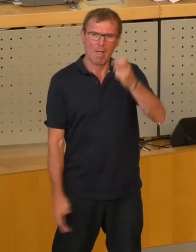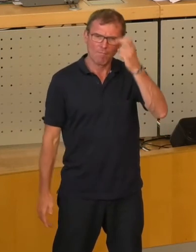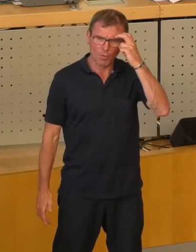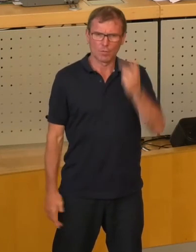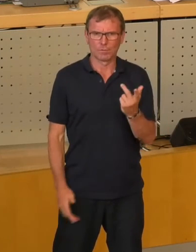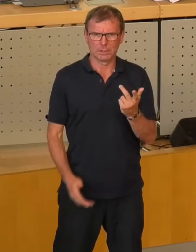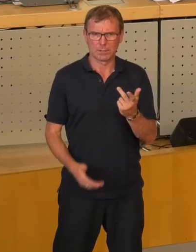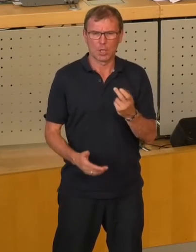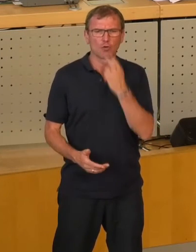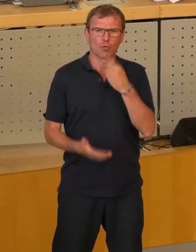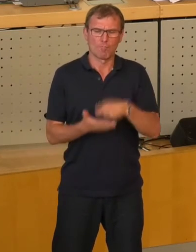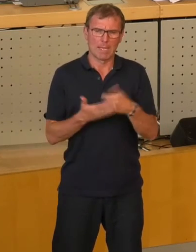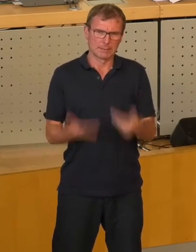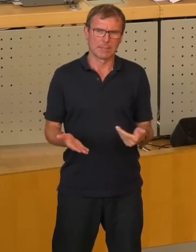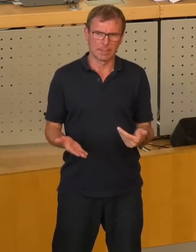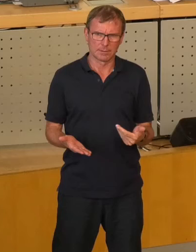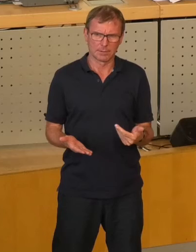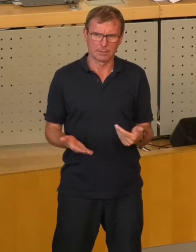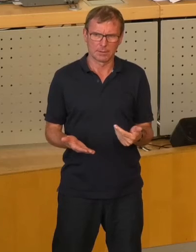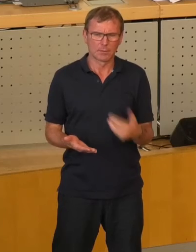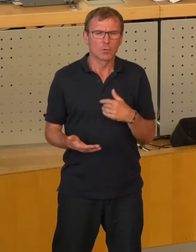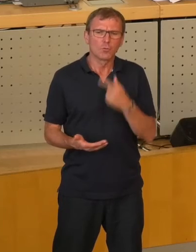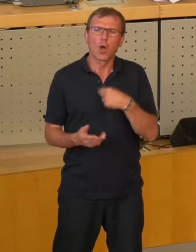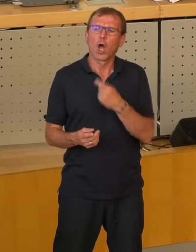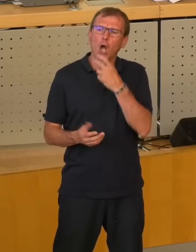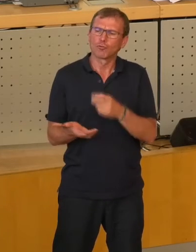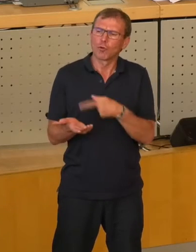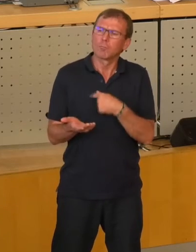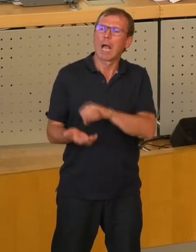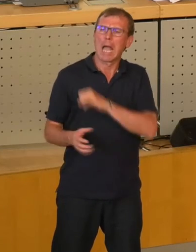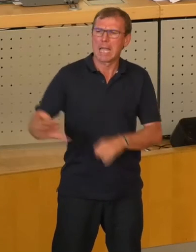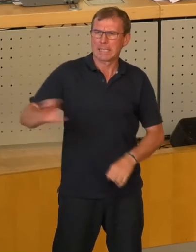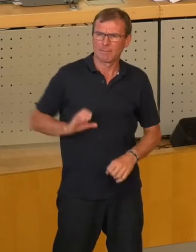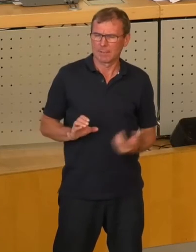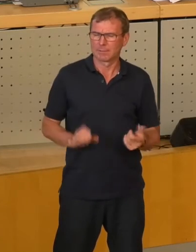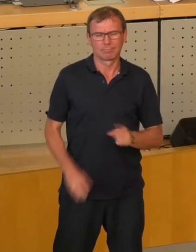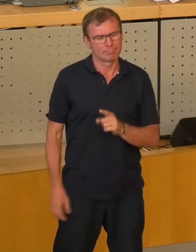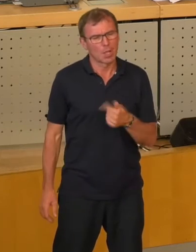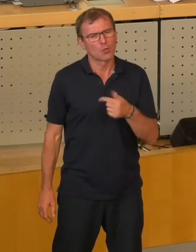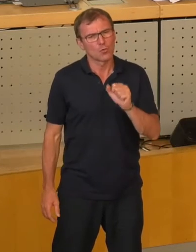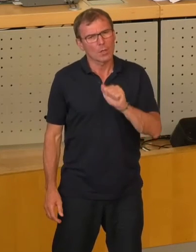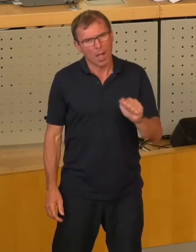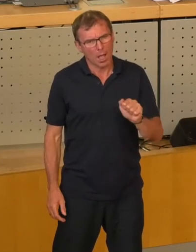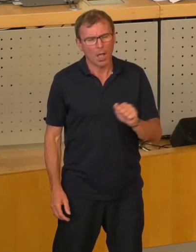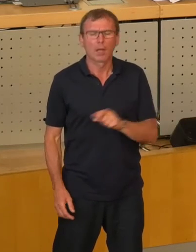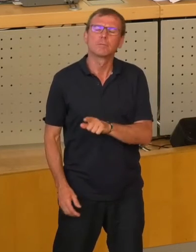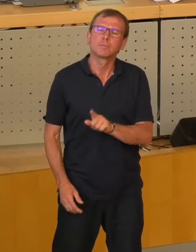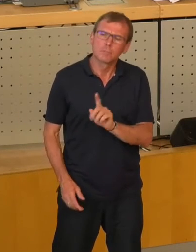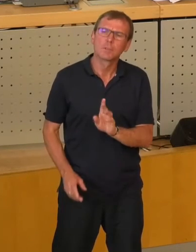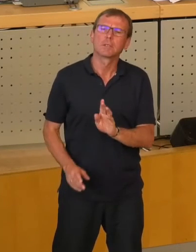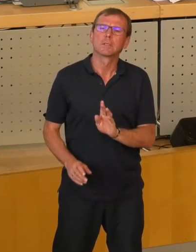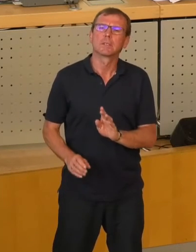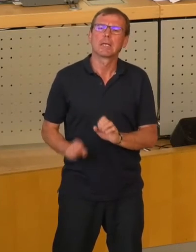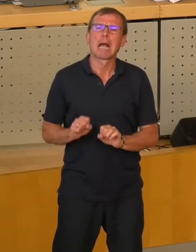preiswürdig sein. Das heißt, sie sollen eben nicht rein auf Rendite ausgerichtet sein. Auch da ist die Tüger eher ein Bremser als